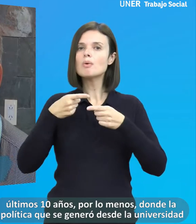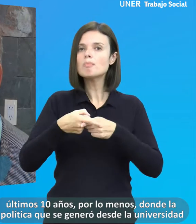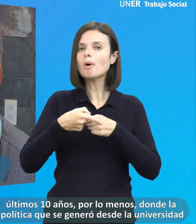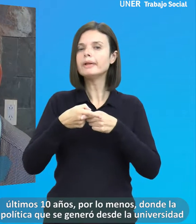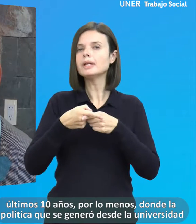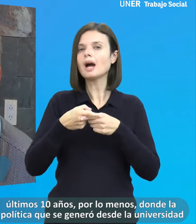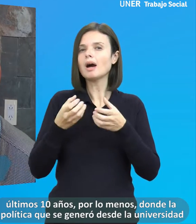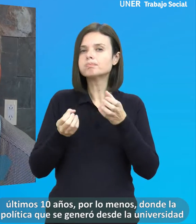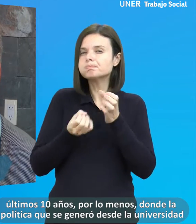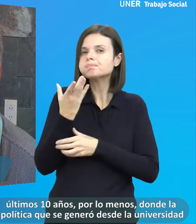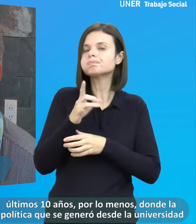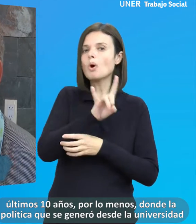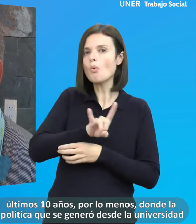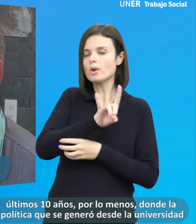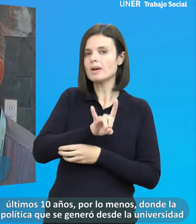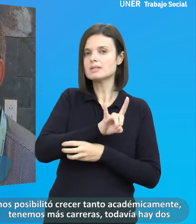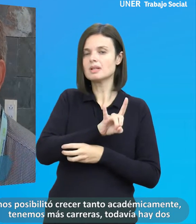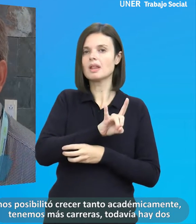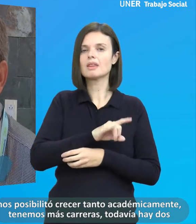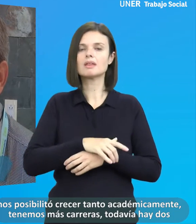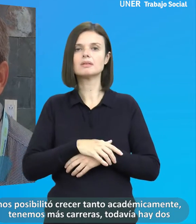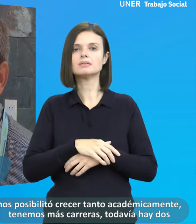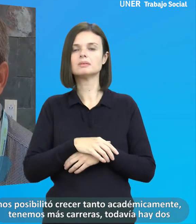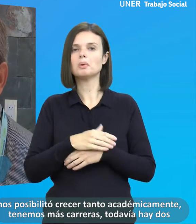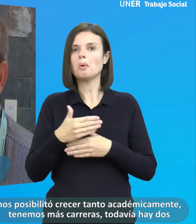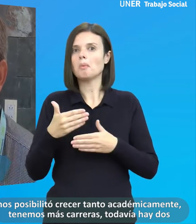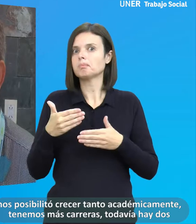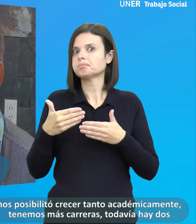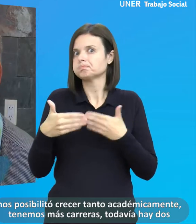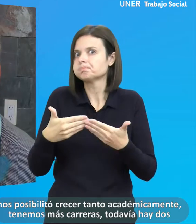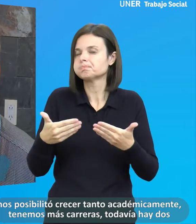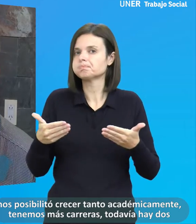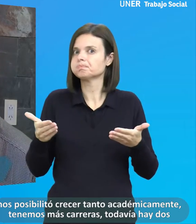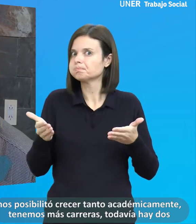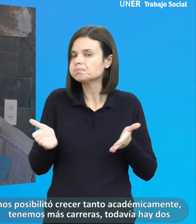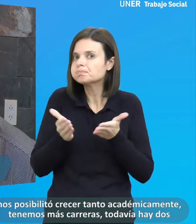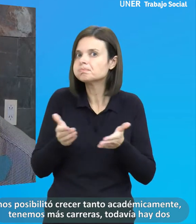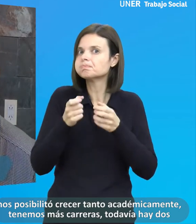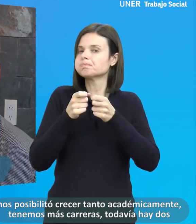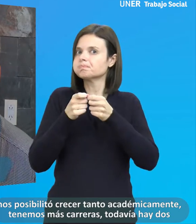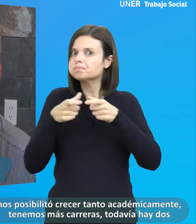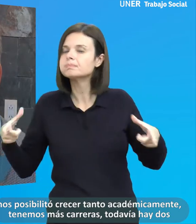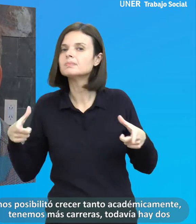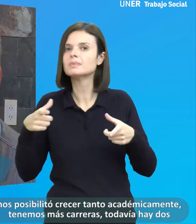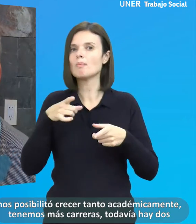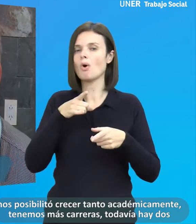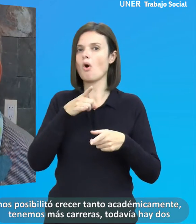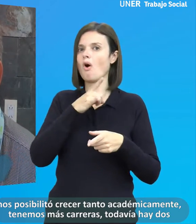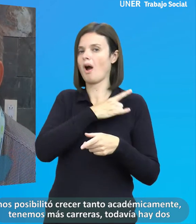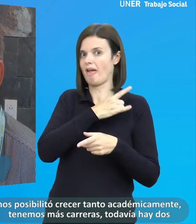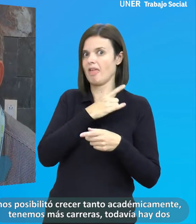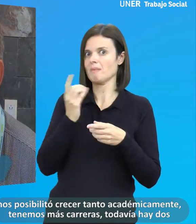política que se generó desde la universidad nos posibilitó crecer tanto